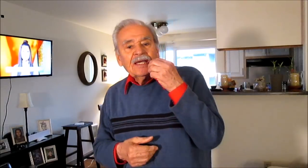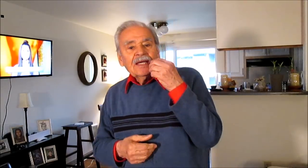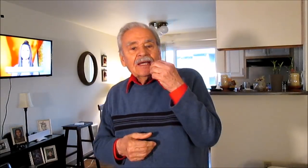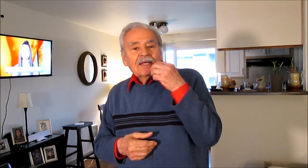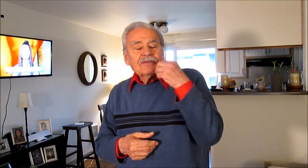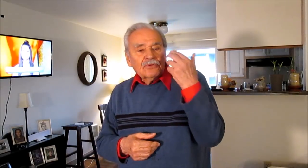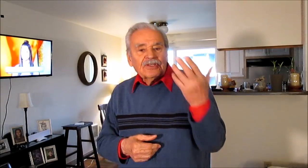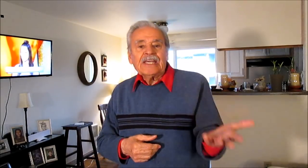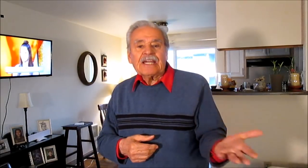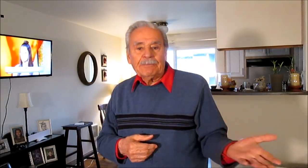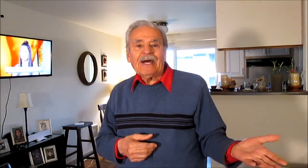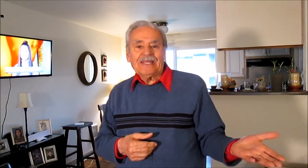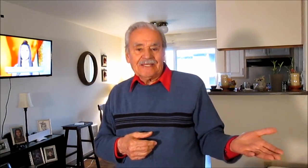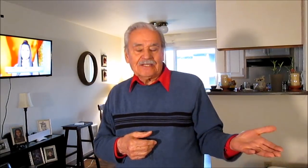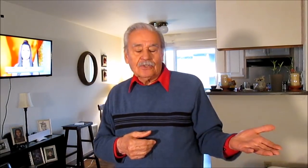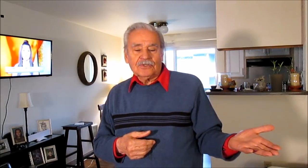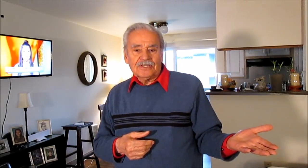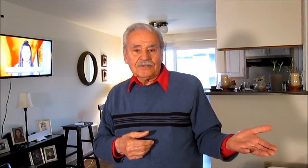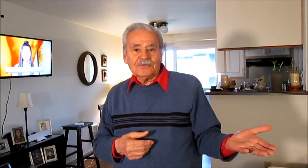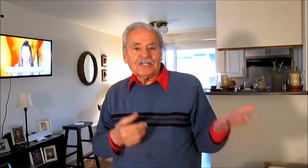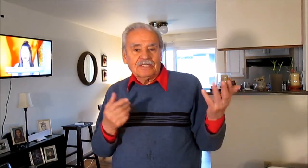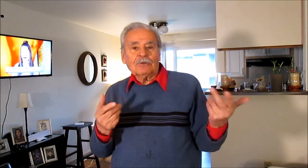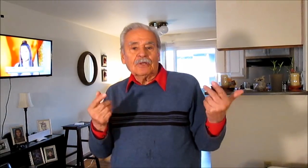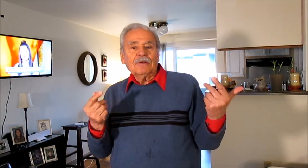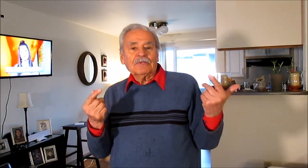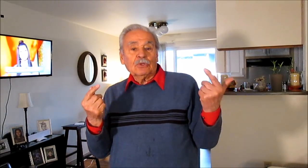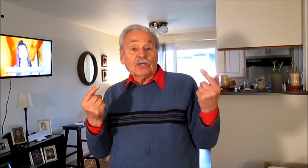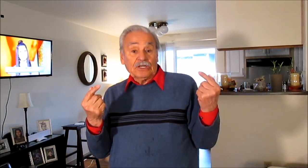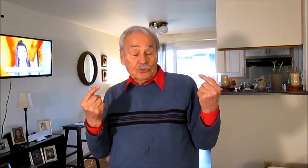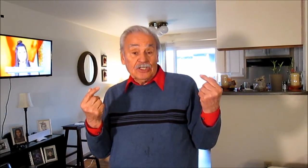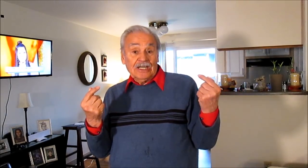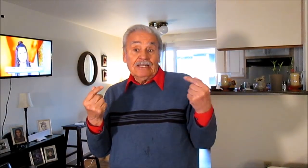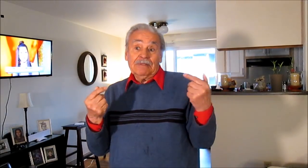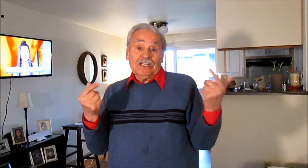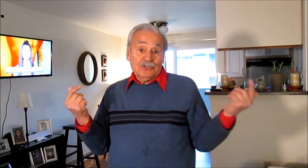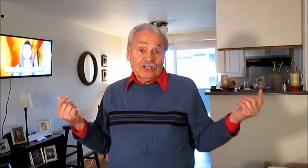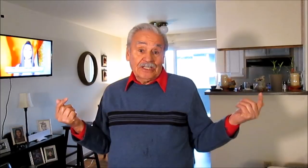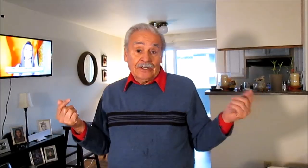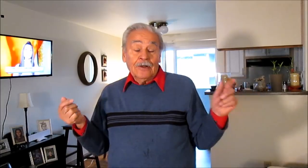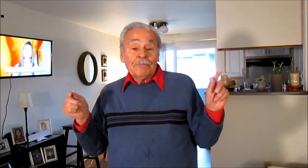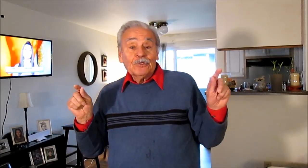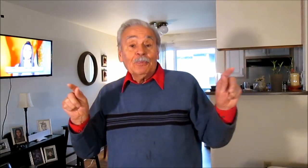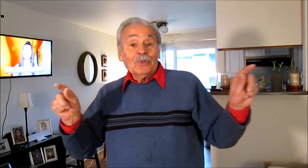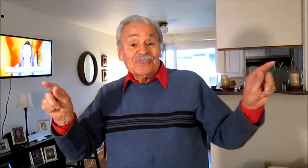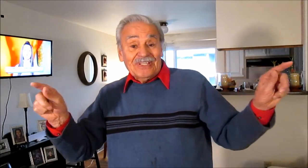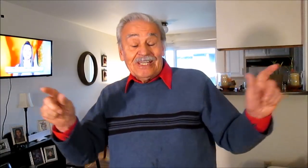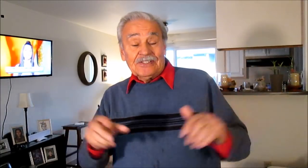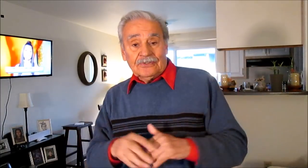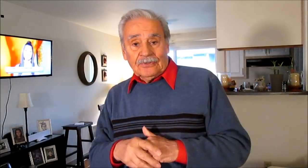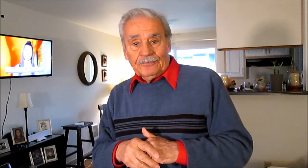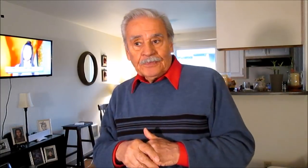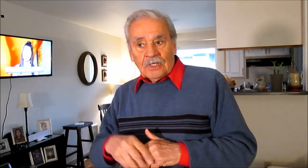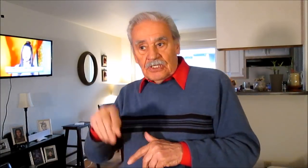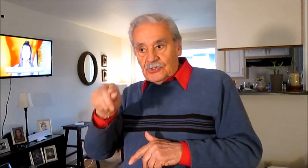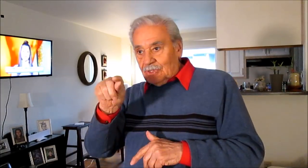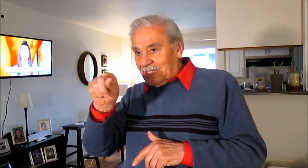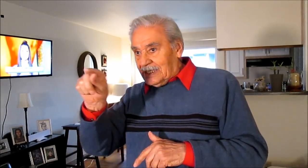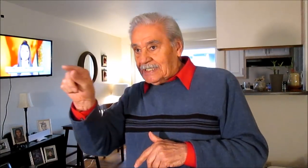yo sería incapaz de hacer cosas tengo que reconocer las limitaciones que tengo yo puedo hacer esto y sugerirte